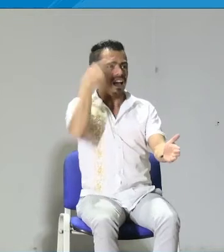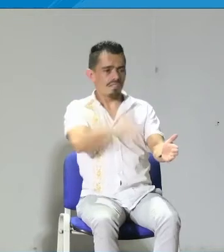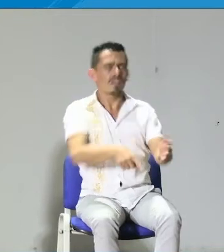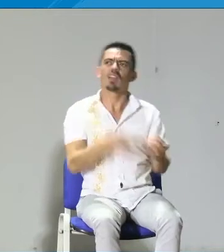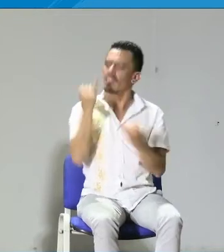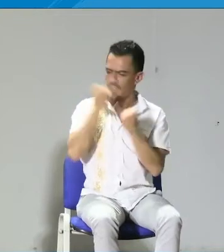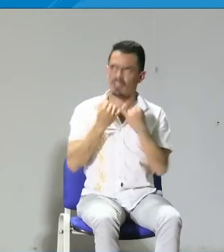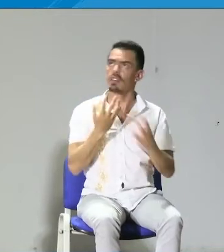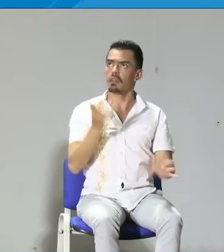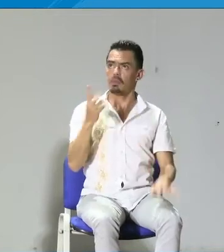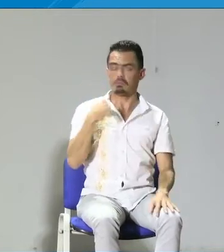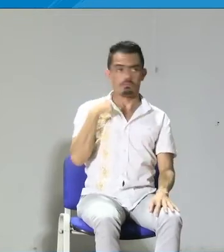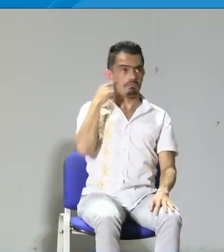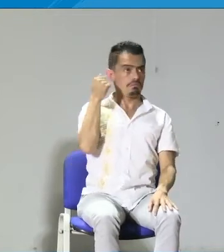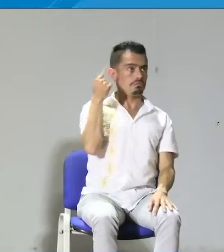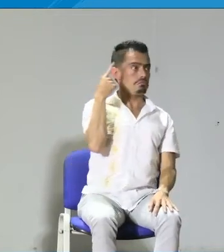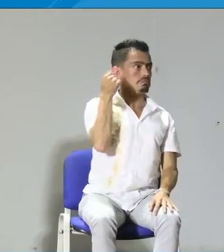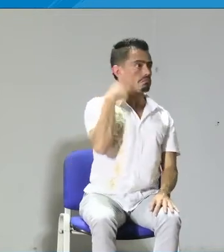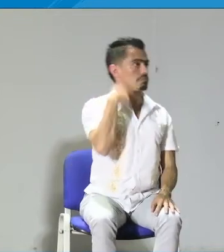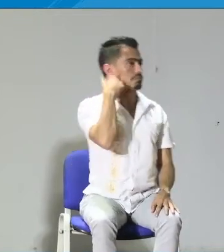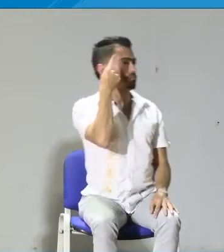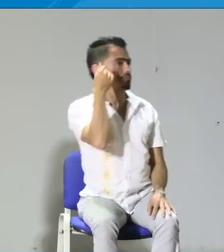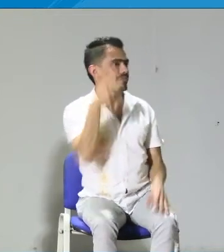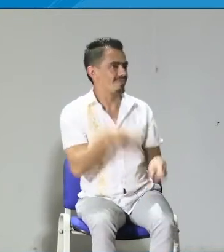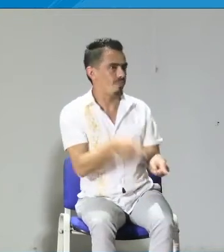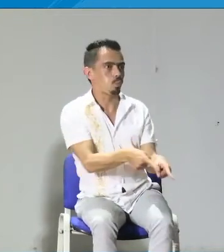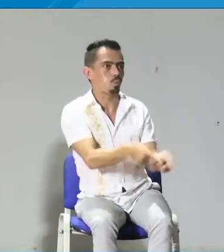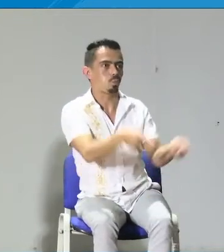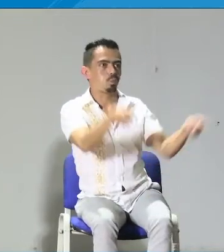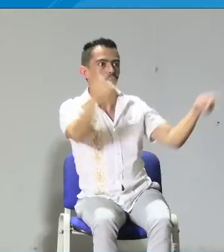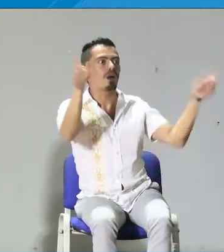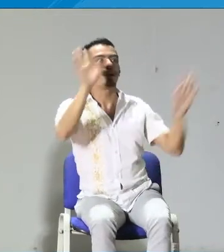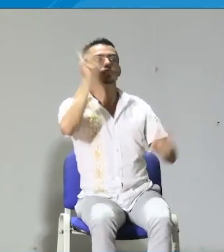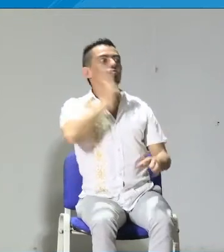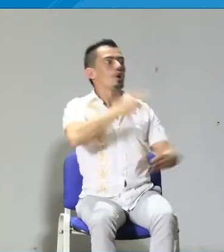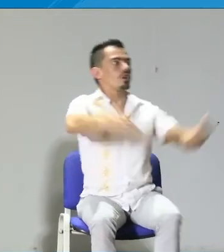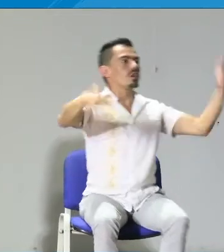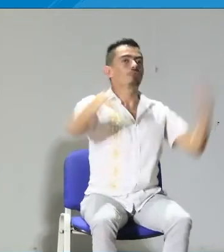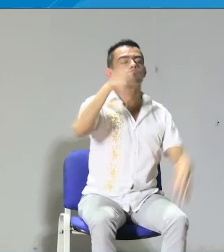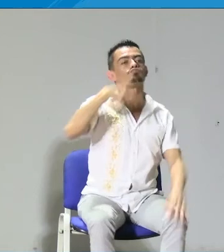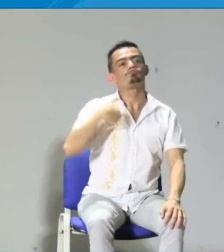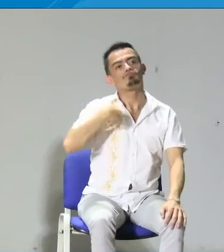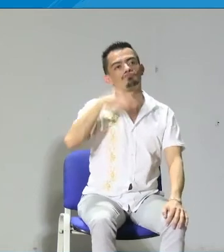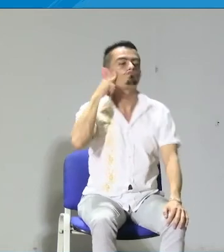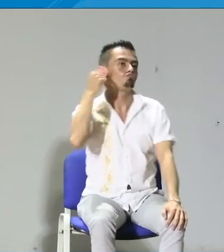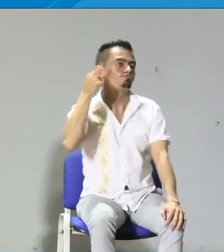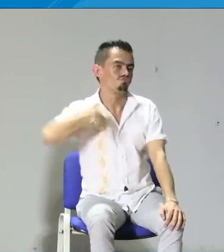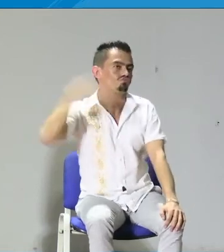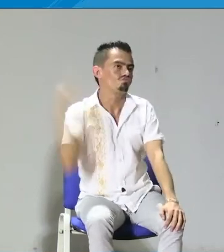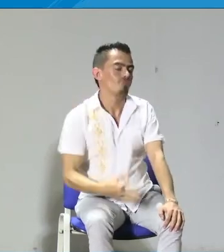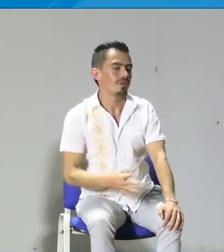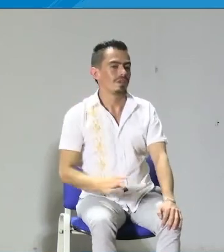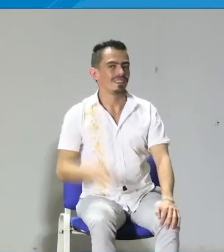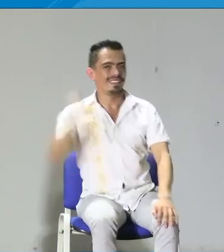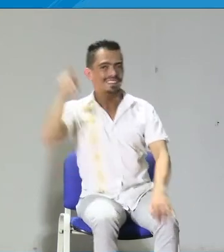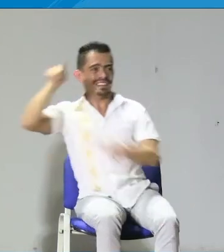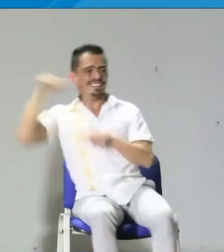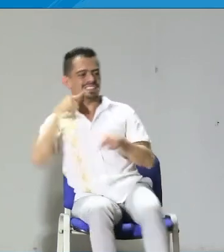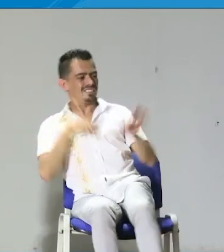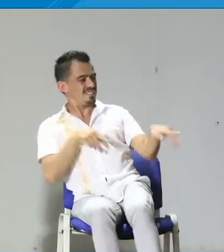oyentes y con el tiempo son ensordecidos y empiezan a tener una identidad como hipoacústicos. Hay una división de identidades